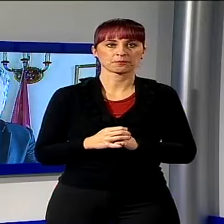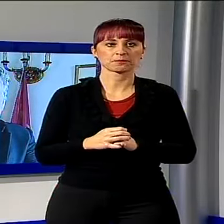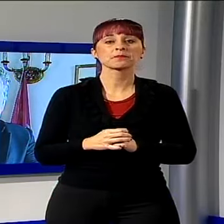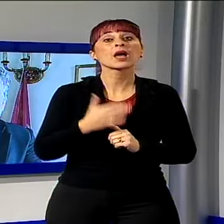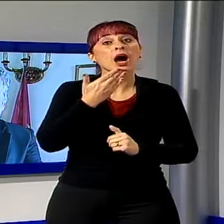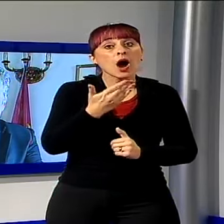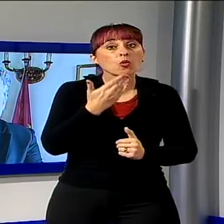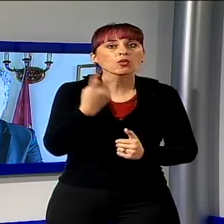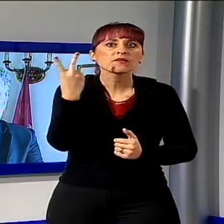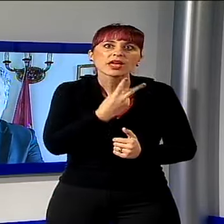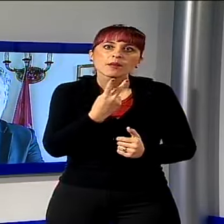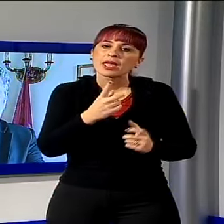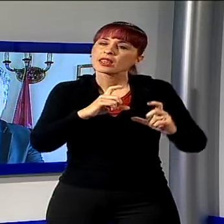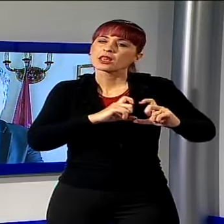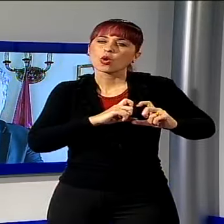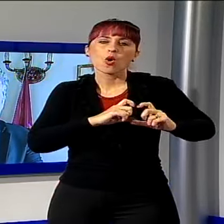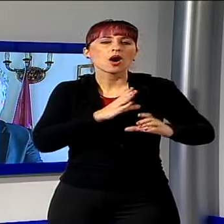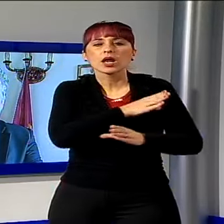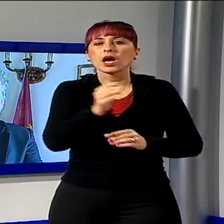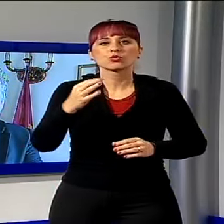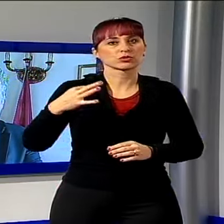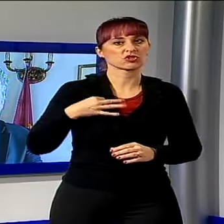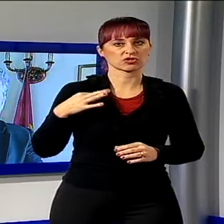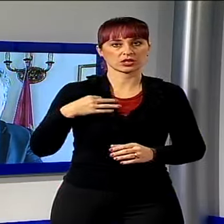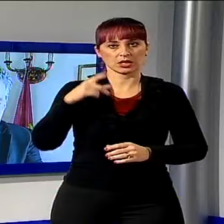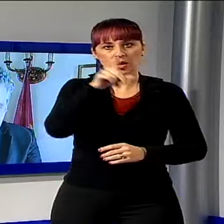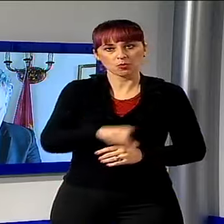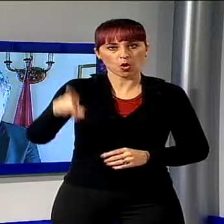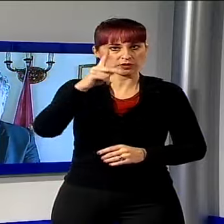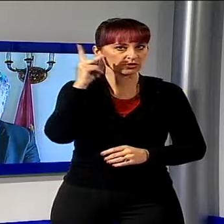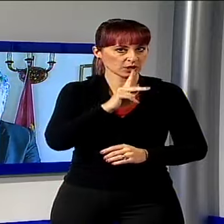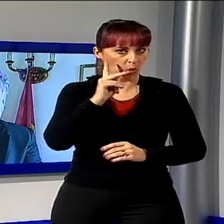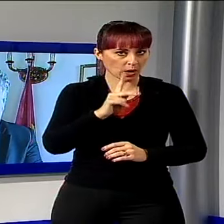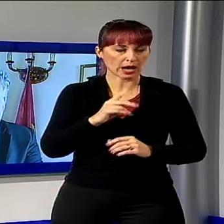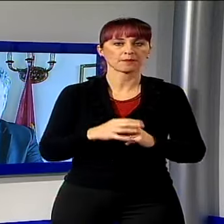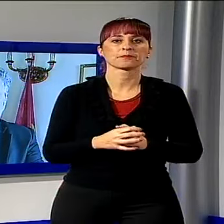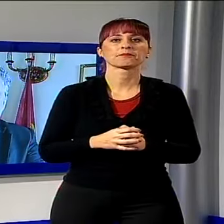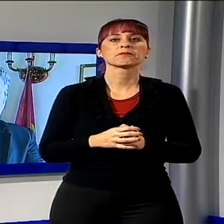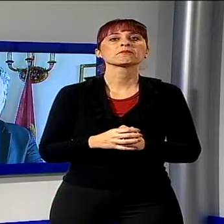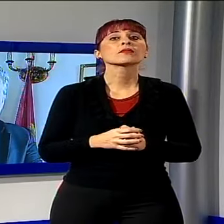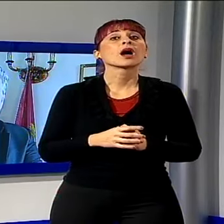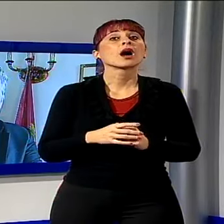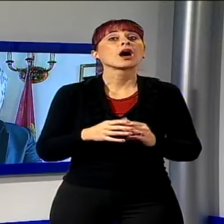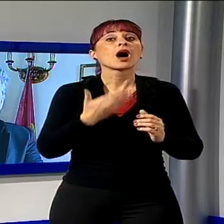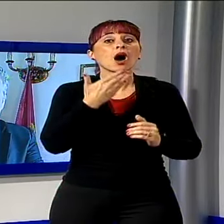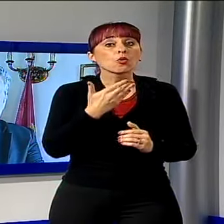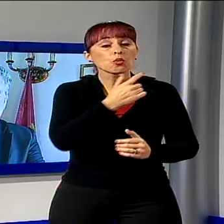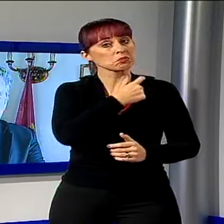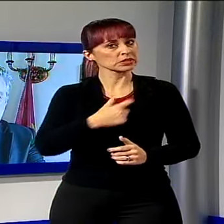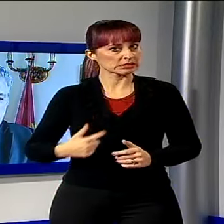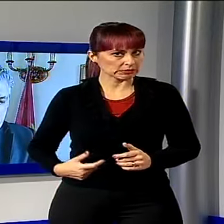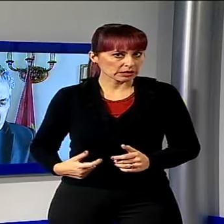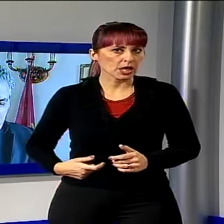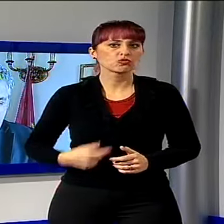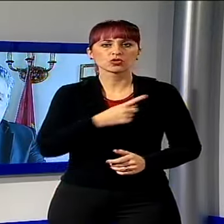auguri di cuore a tutti i cittadini della provincia di Lucca, ai loro sindaci che con